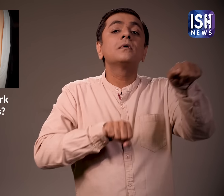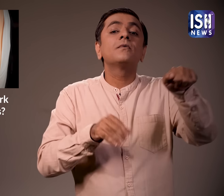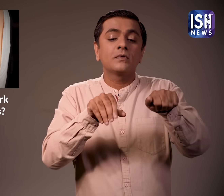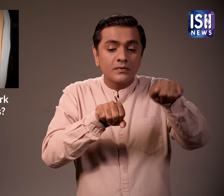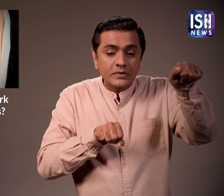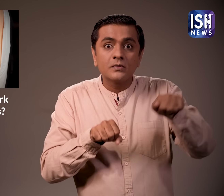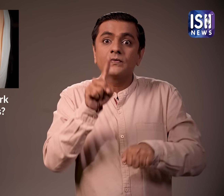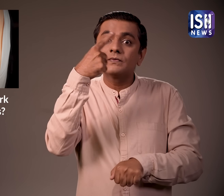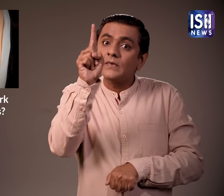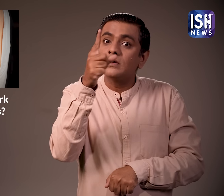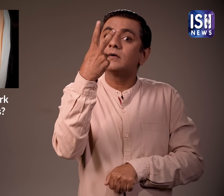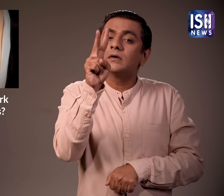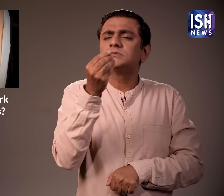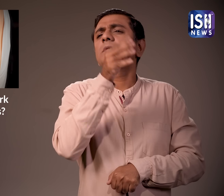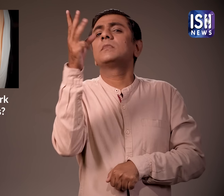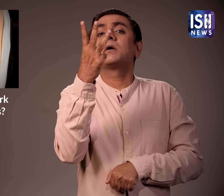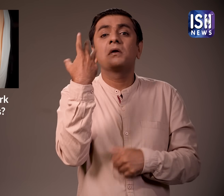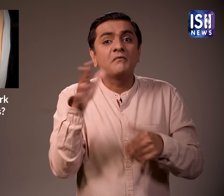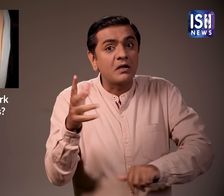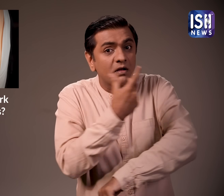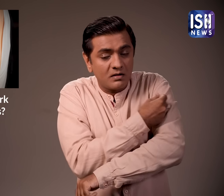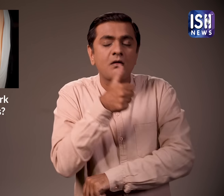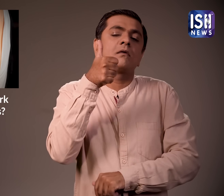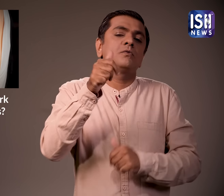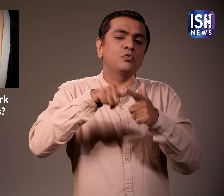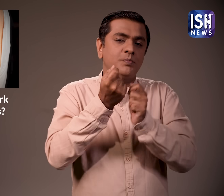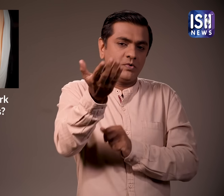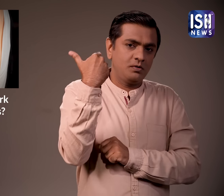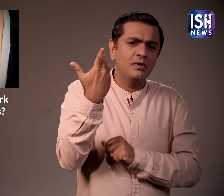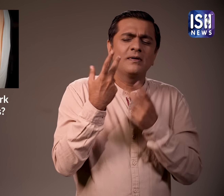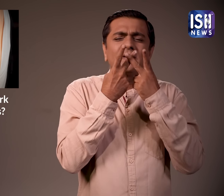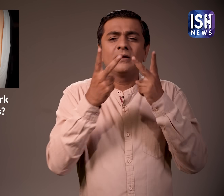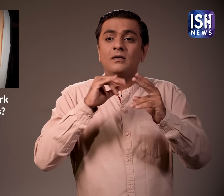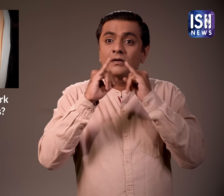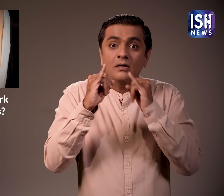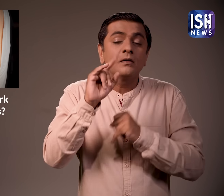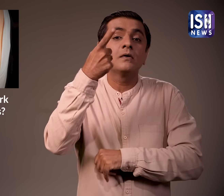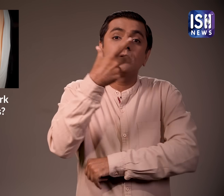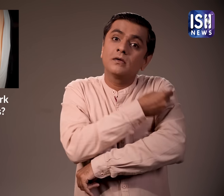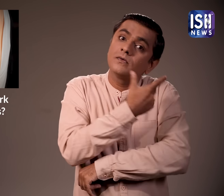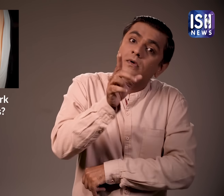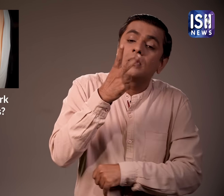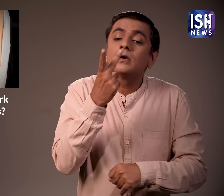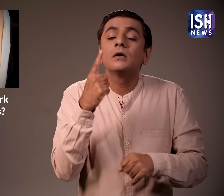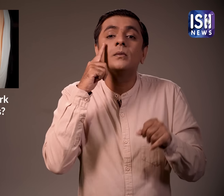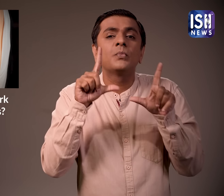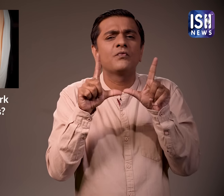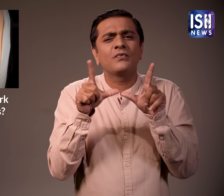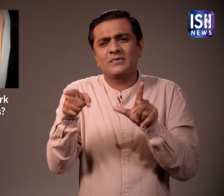अपना कोरोना टीका करन प्रमान पत्र दिखाना पड़ता है यहां तक कि नौकरी के लिए इंटर्व्यू के लिए भी टीका करन प्रमान